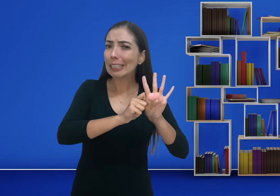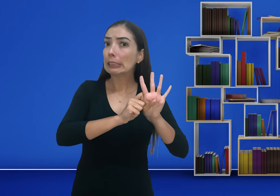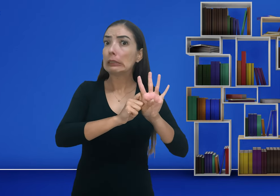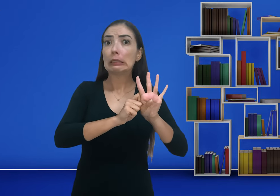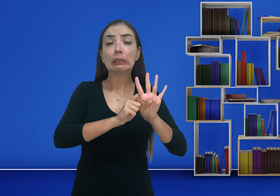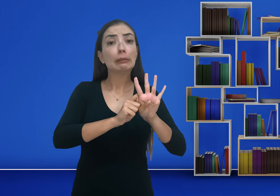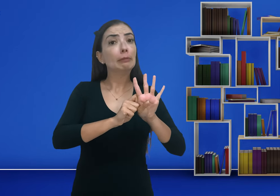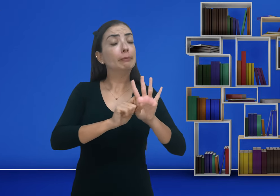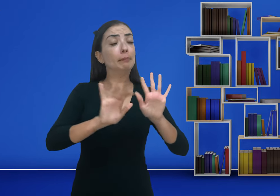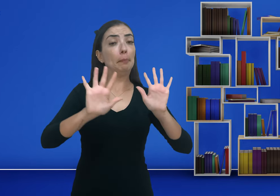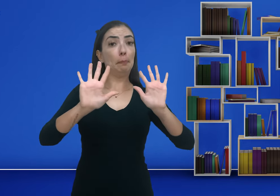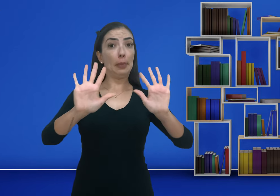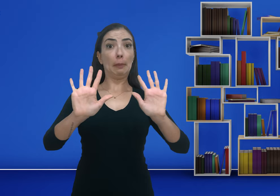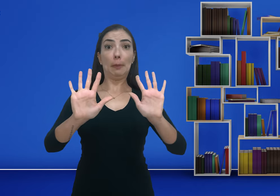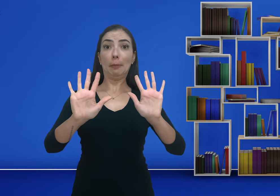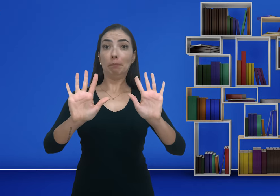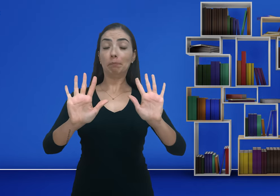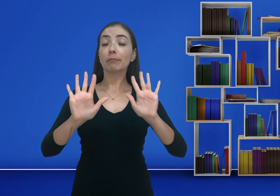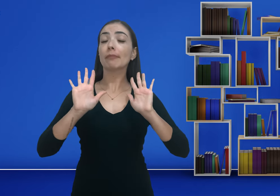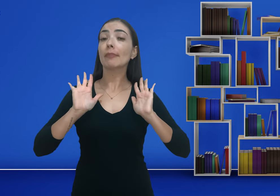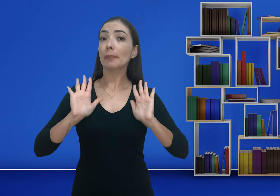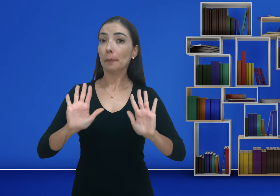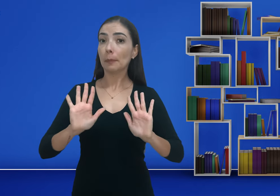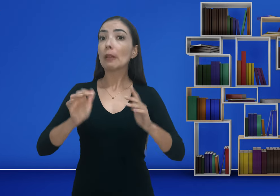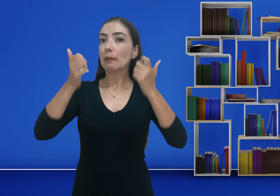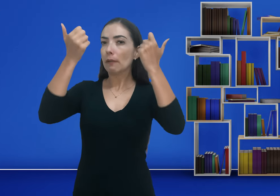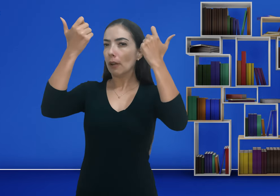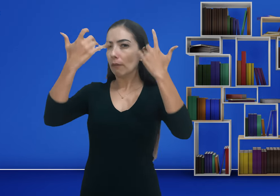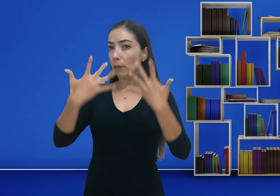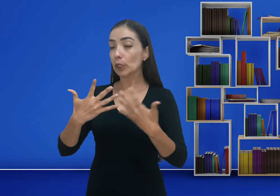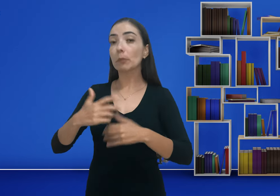Muito menos. Calma. Vou explicar para vocês.